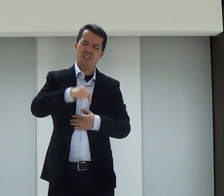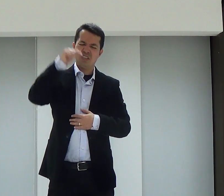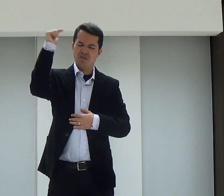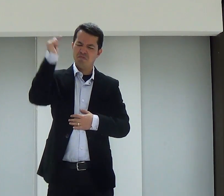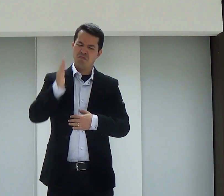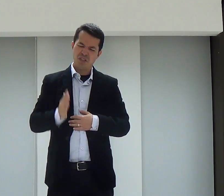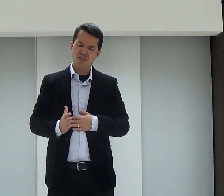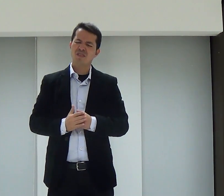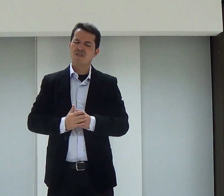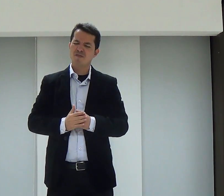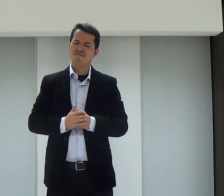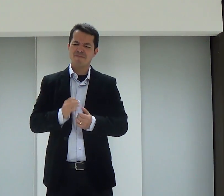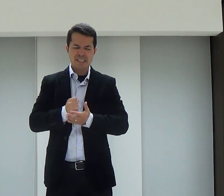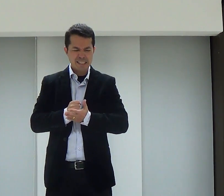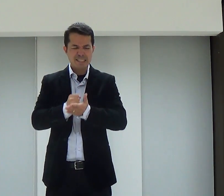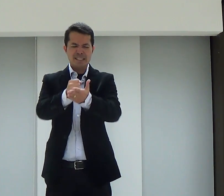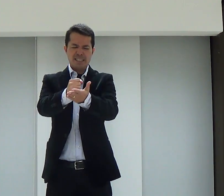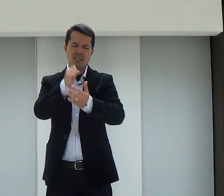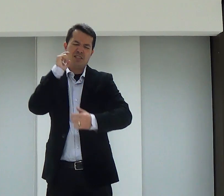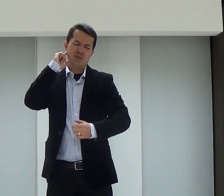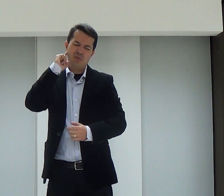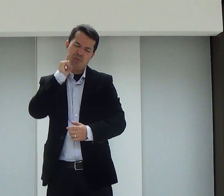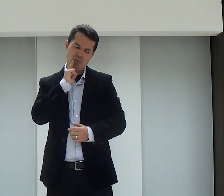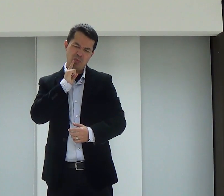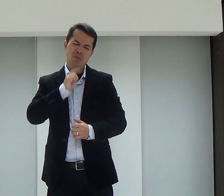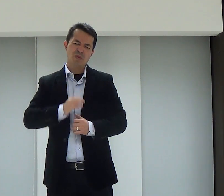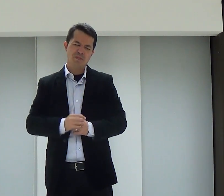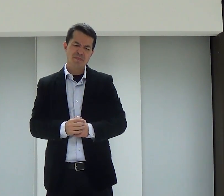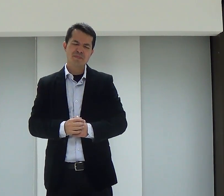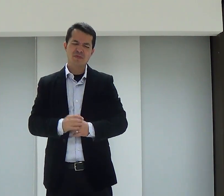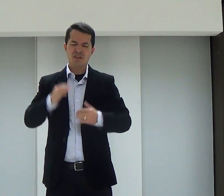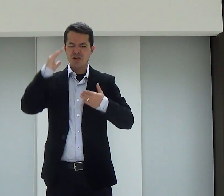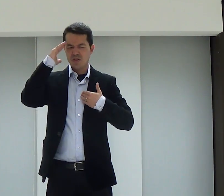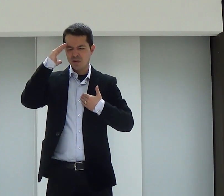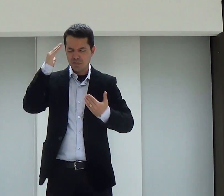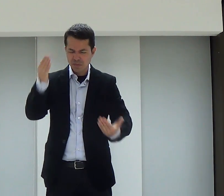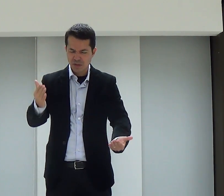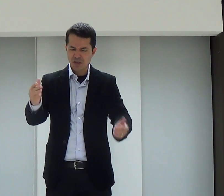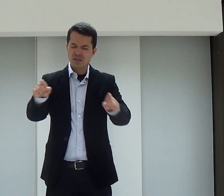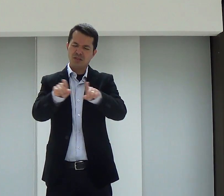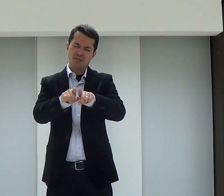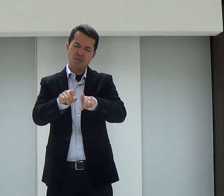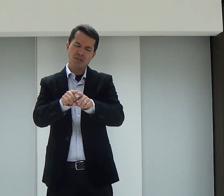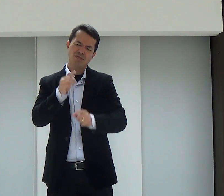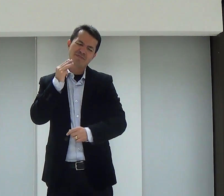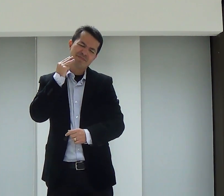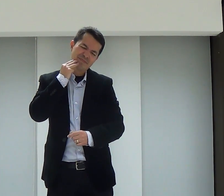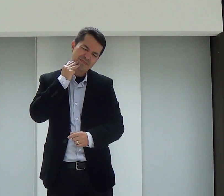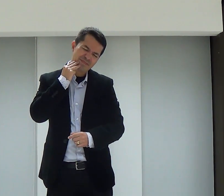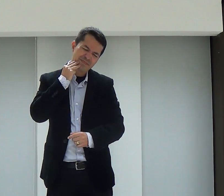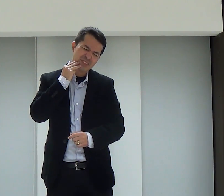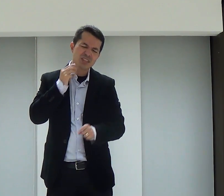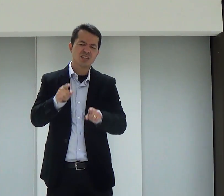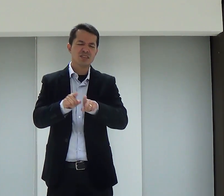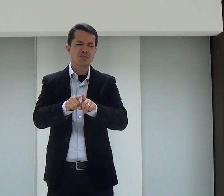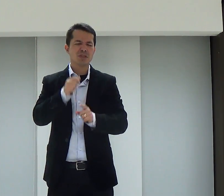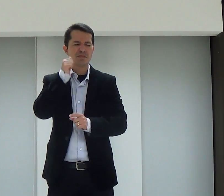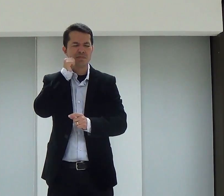de vir aqui no Brasil, de estar ajudando aos surdos aqui. Muito obrigada também pela Mary,